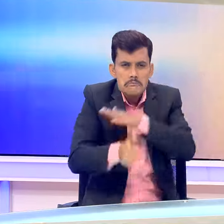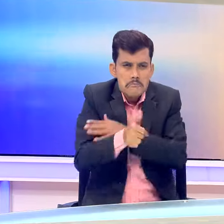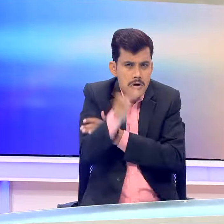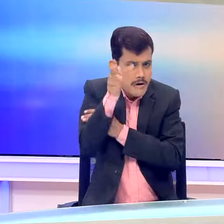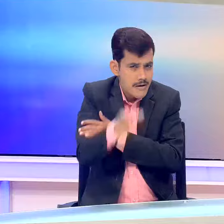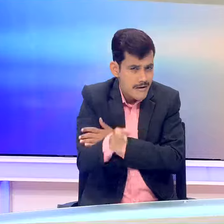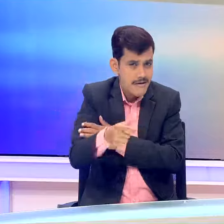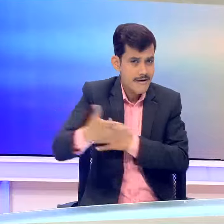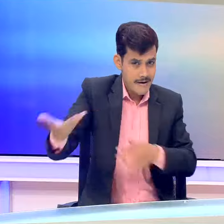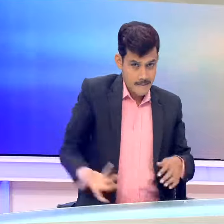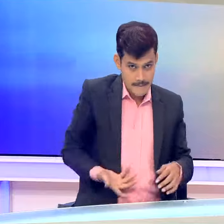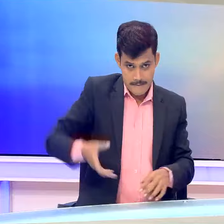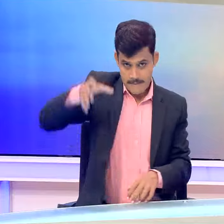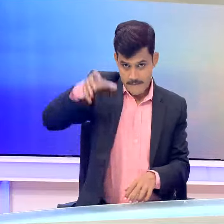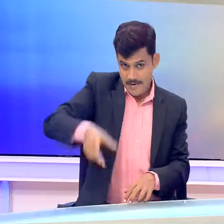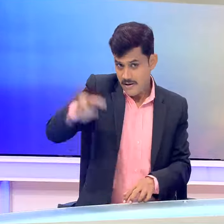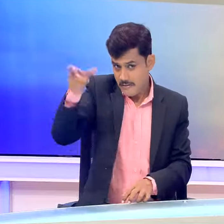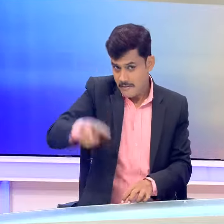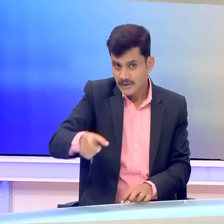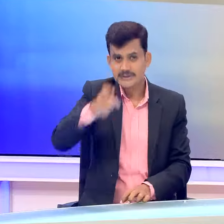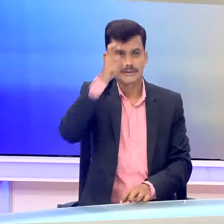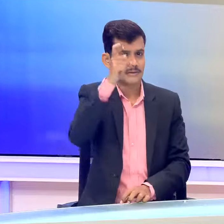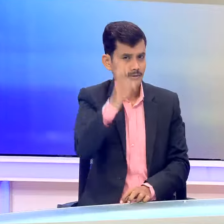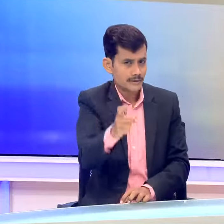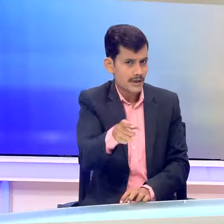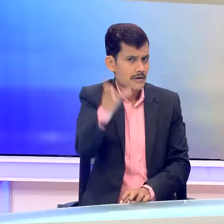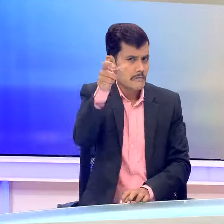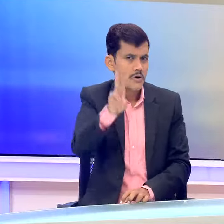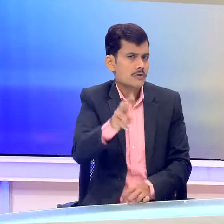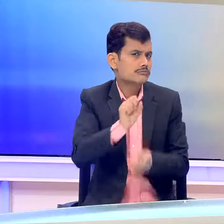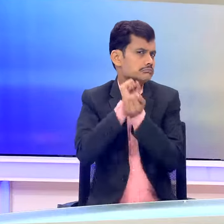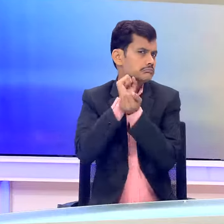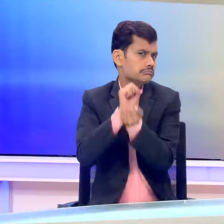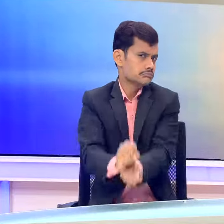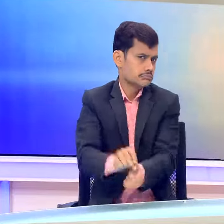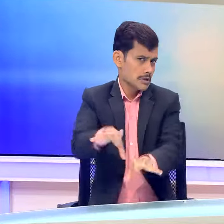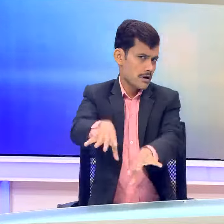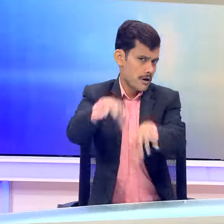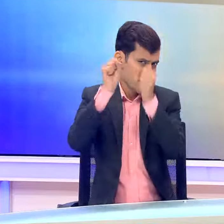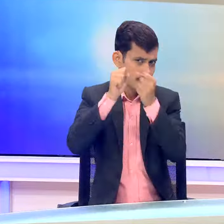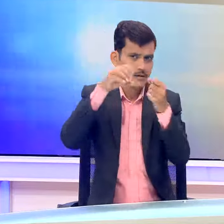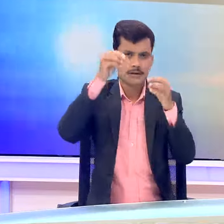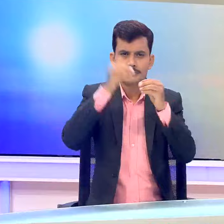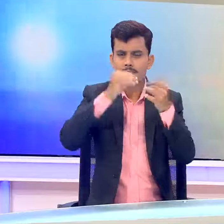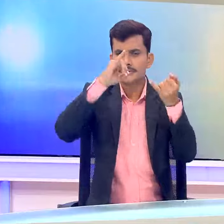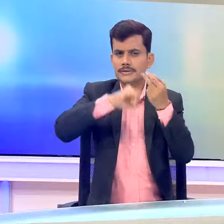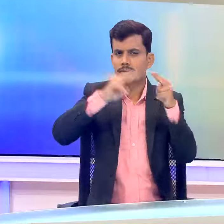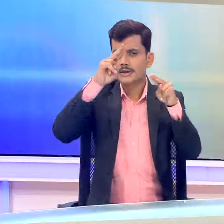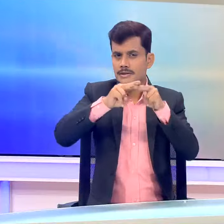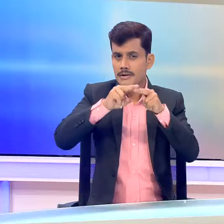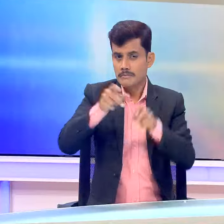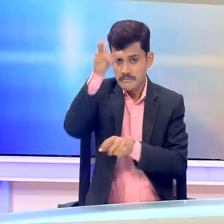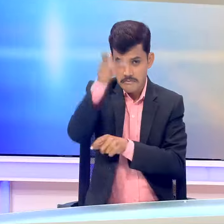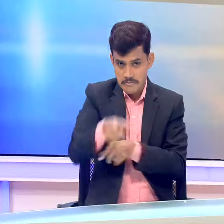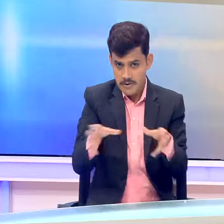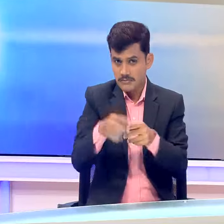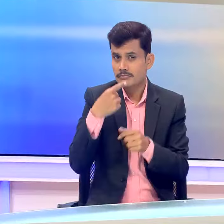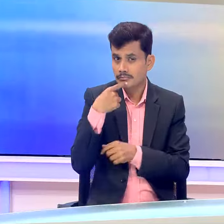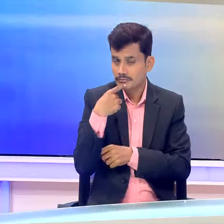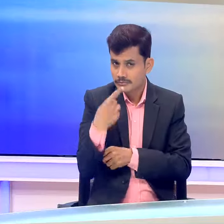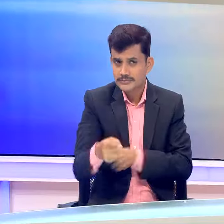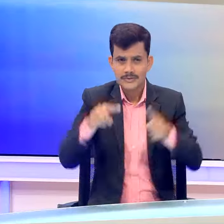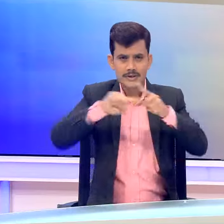बंकलादेश के साथ नागरिकों और दो रोहिंग्याओं को किरफतार किया है सीमा सुरक्षा बल के प्रवक्ता ने कहा कि त्रिपूरा के